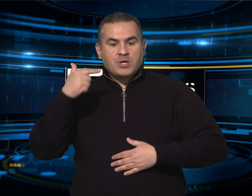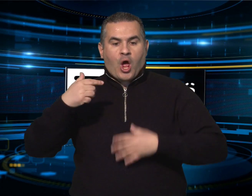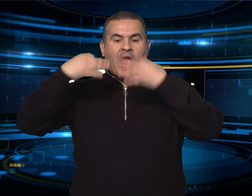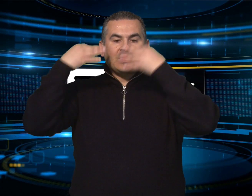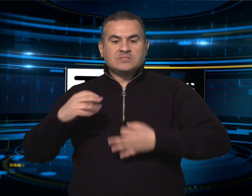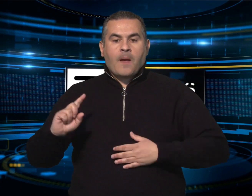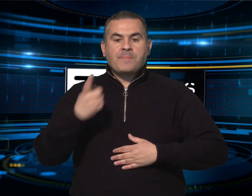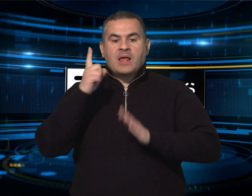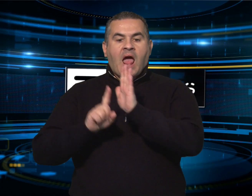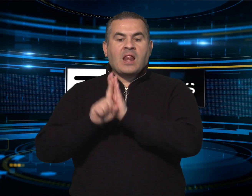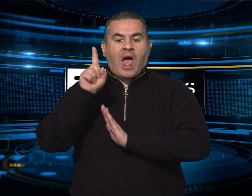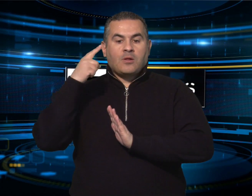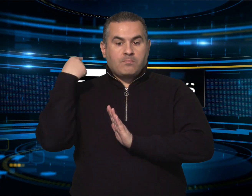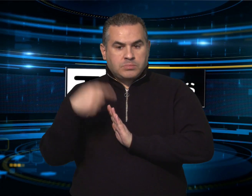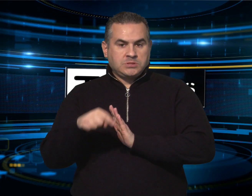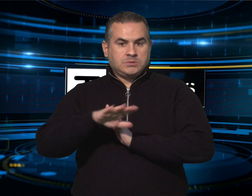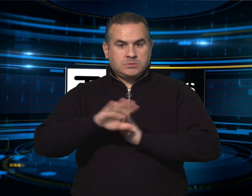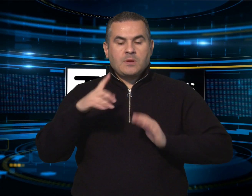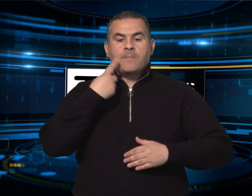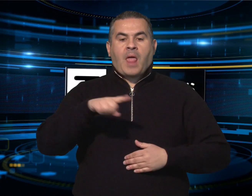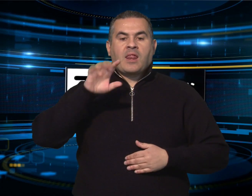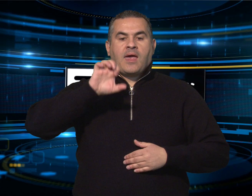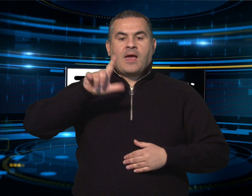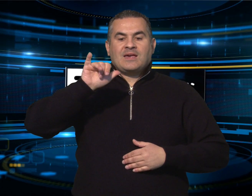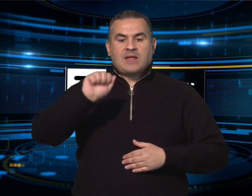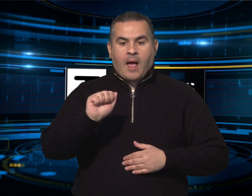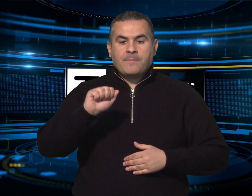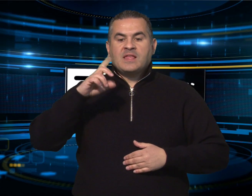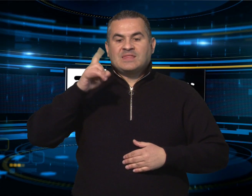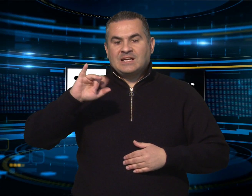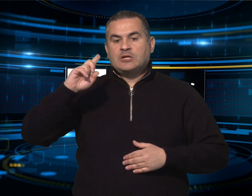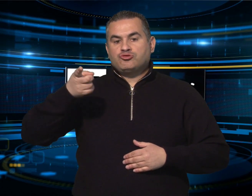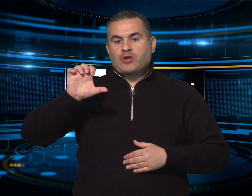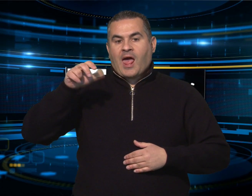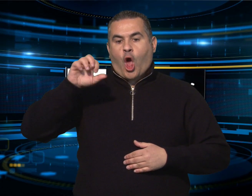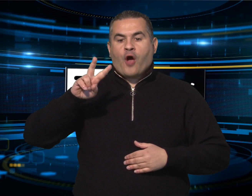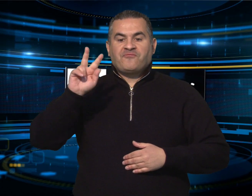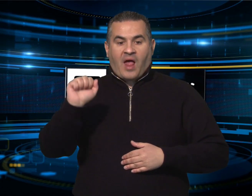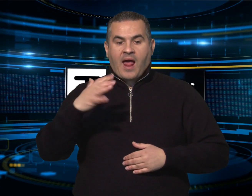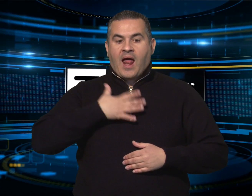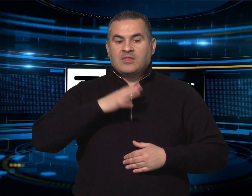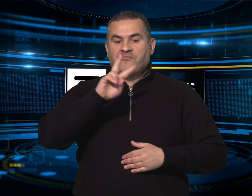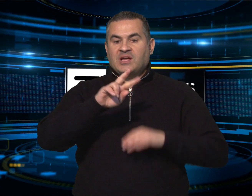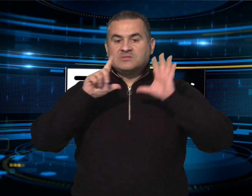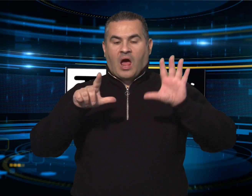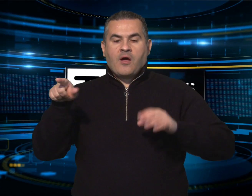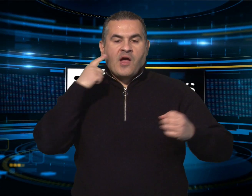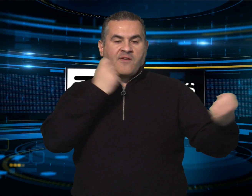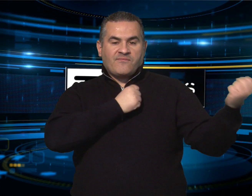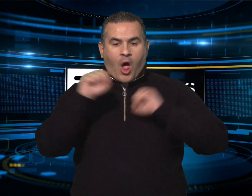Elia di Genova, il 27enne trepper romano che il 14 agosto del 2022 aveva coltellato nella spiaggia di Marinella tra